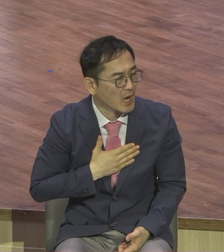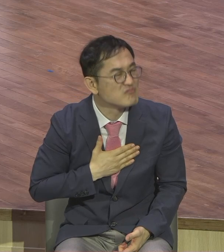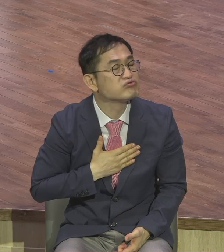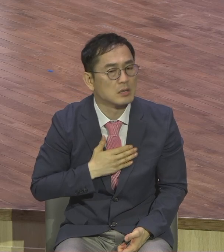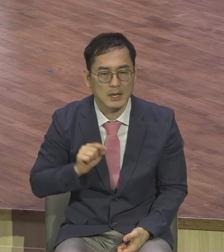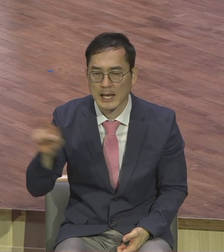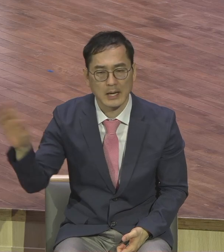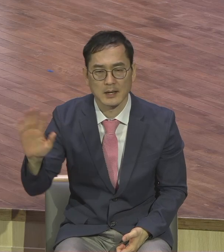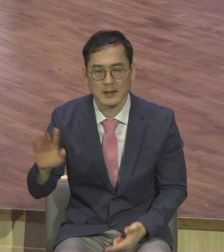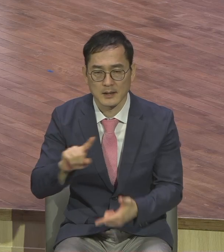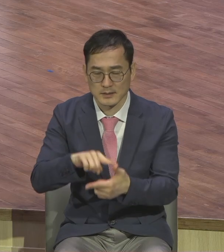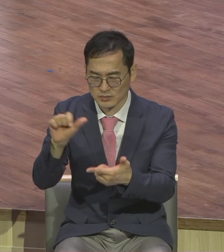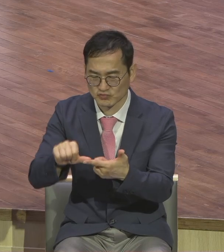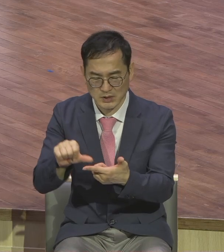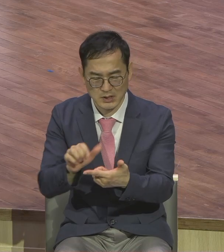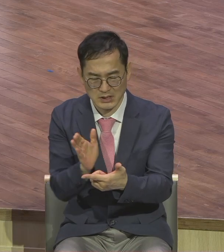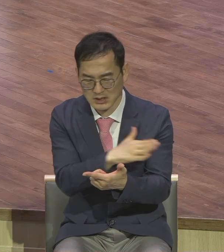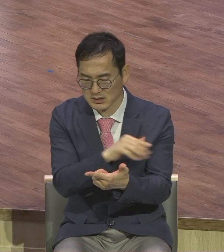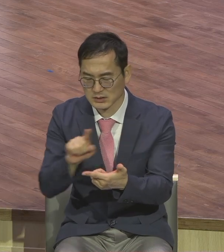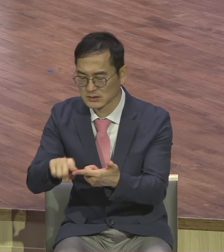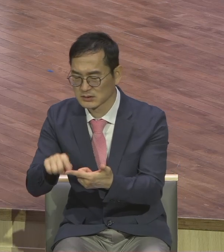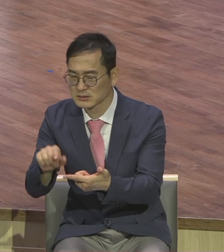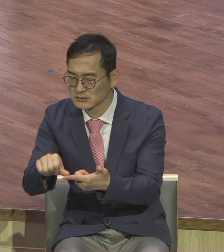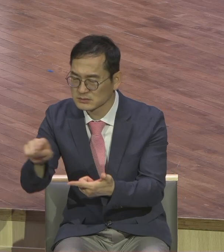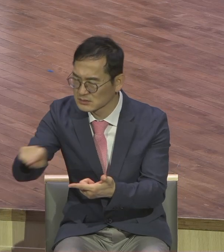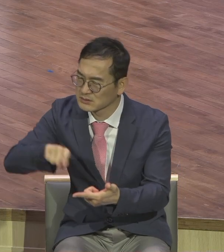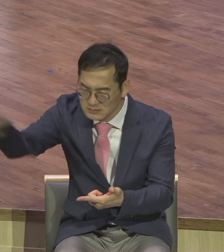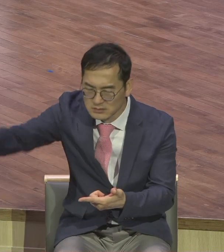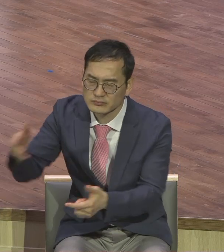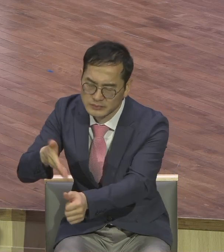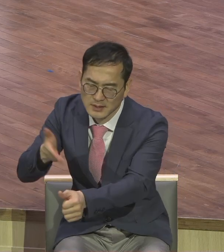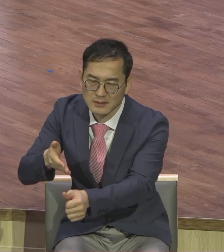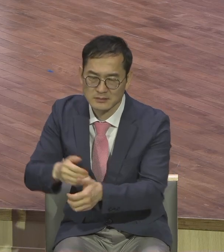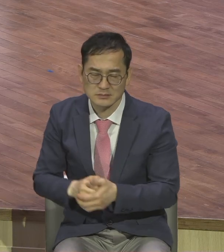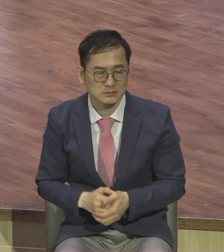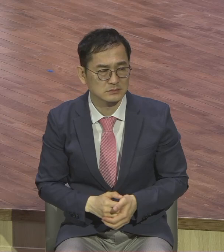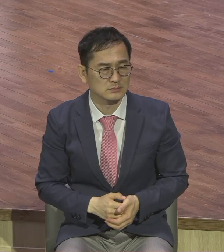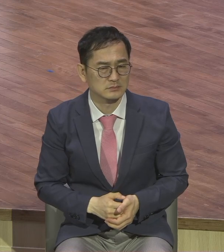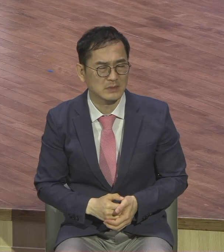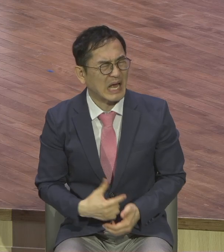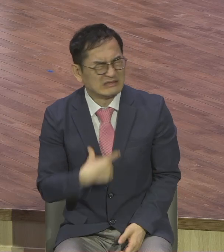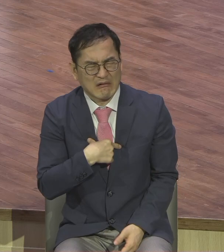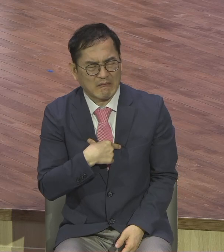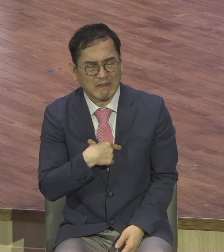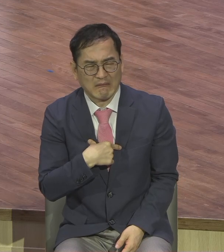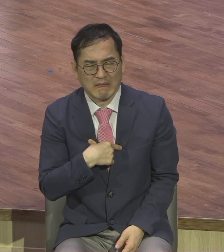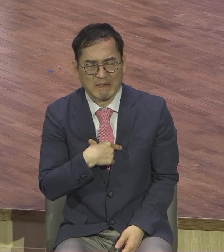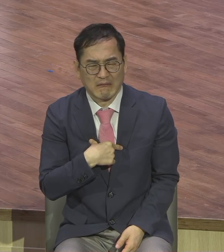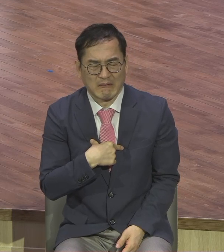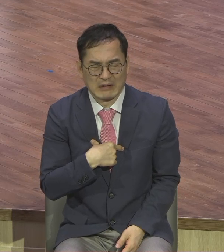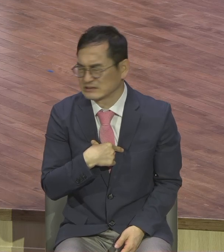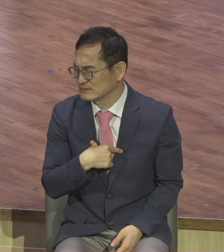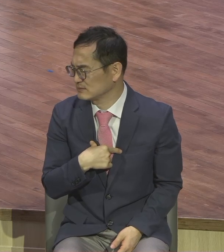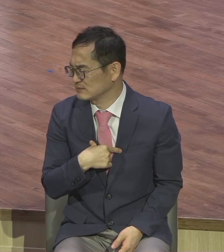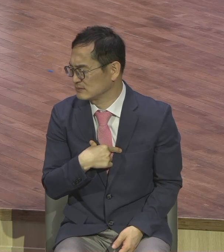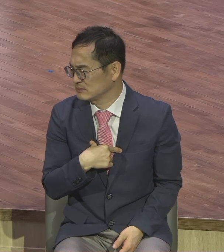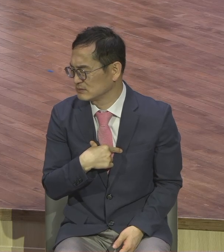아들에게 가서 또 그와 같이 말하니 대답하니 실소이다 하였다가 그 후에